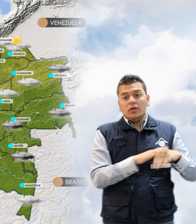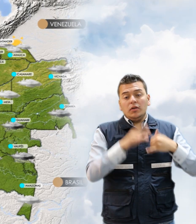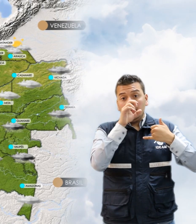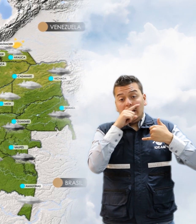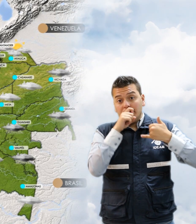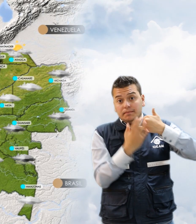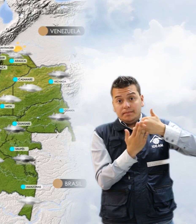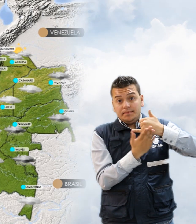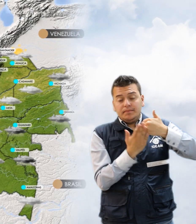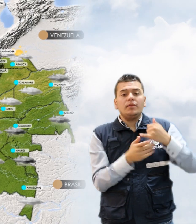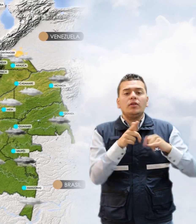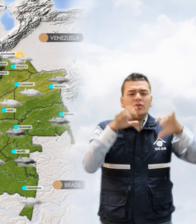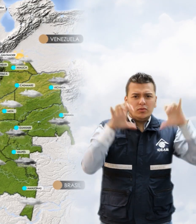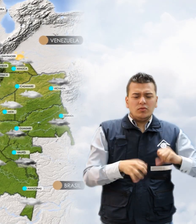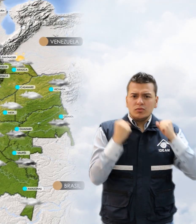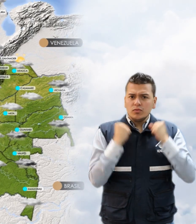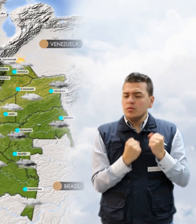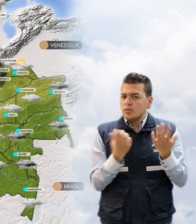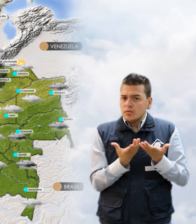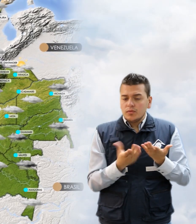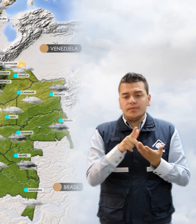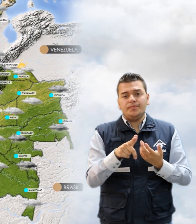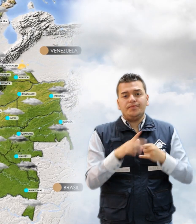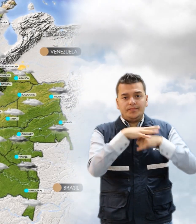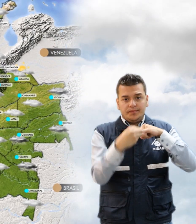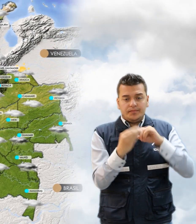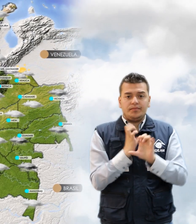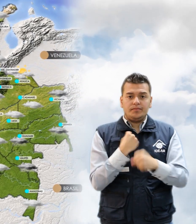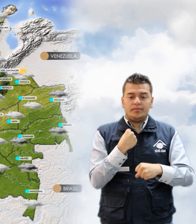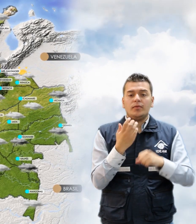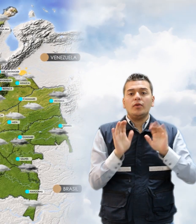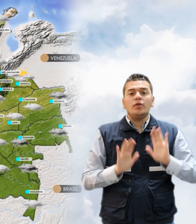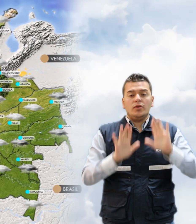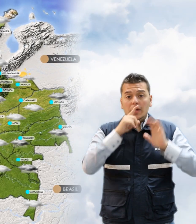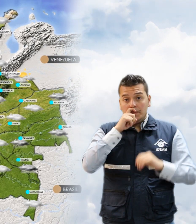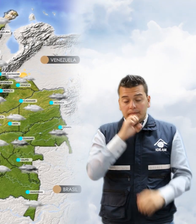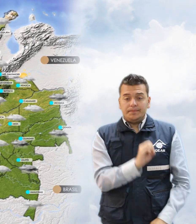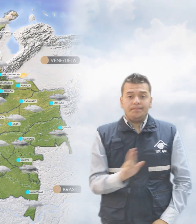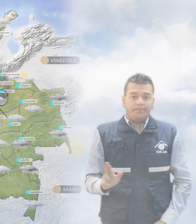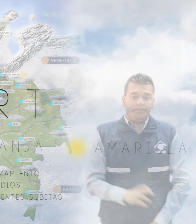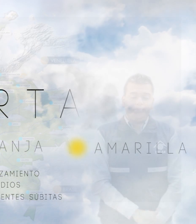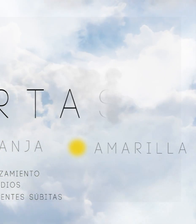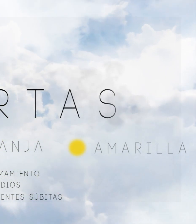región amazónica las lluvias persistirán en los departamentos de Guainía, Baupés y Oriente de Amazonas.